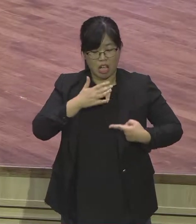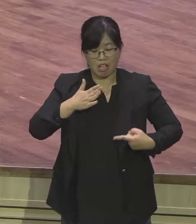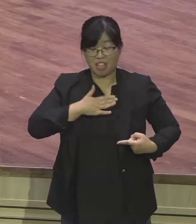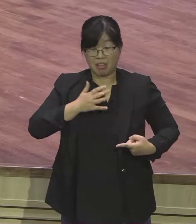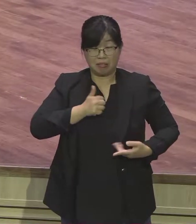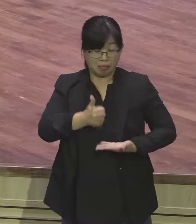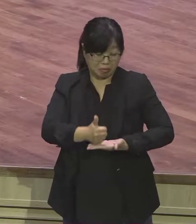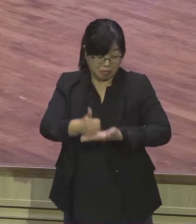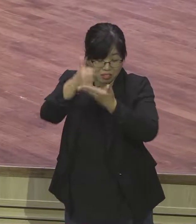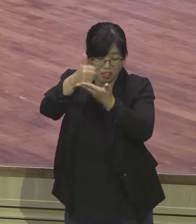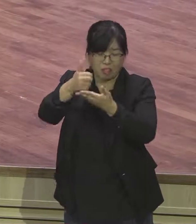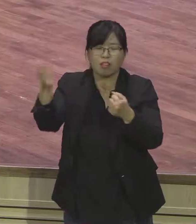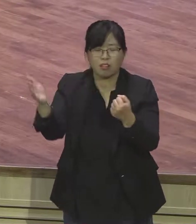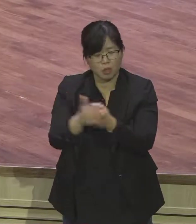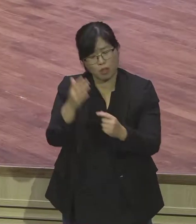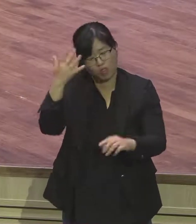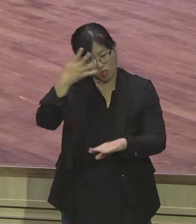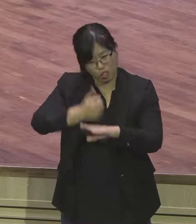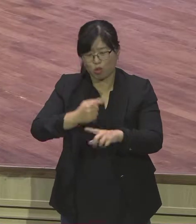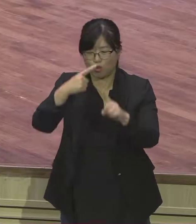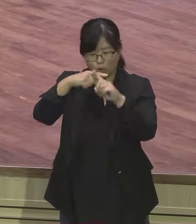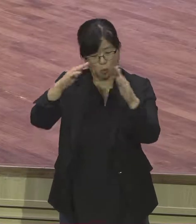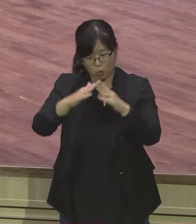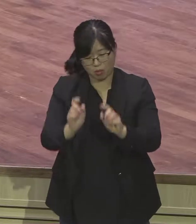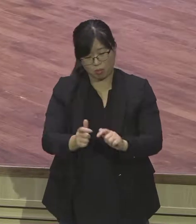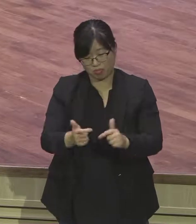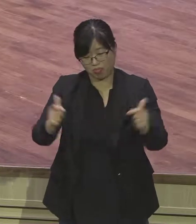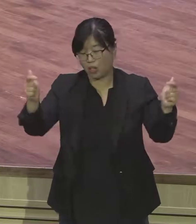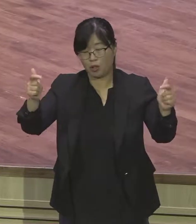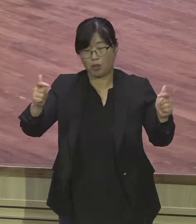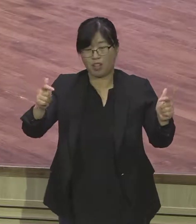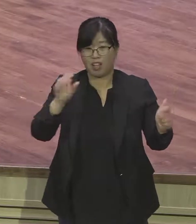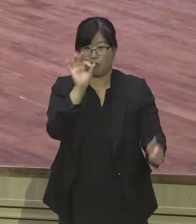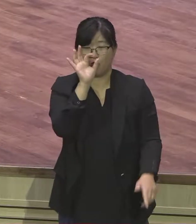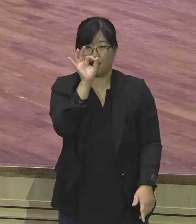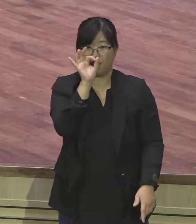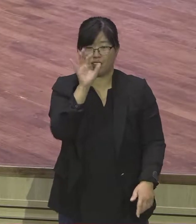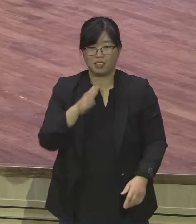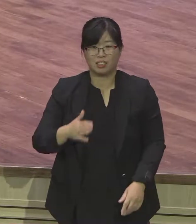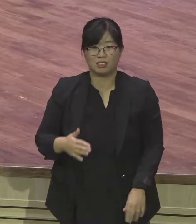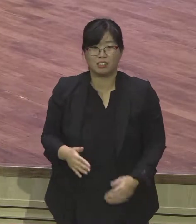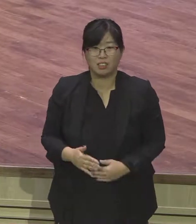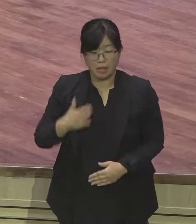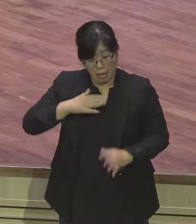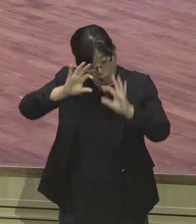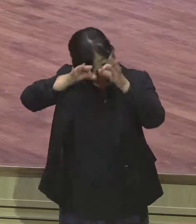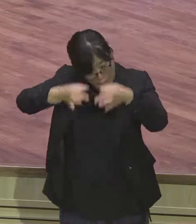예털 막 입만 열면 부정적인 말하는 그 예털 비관적인 말하는 예털